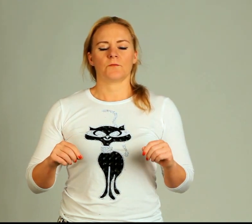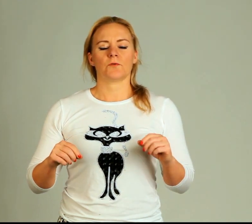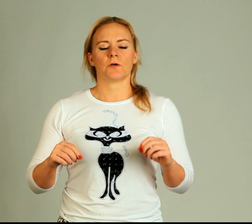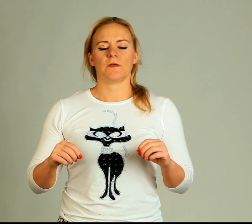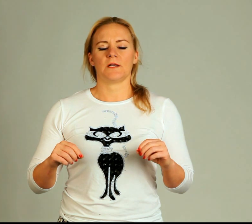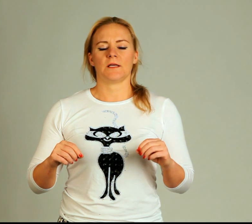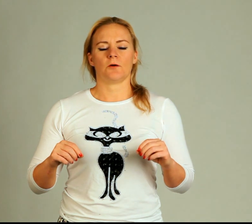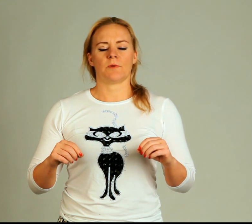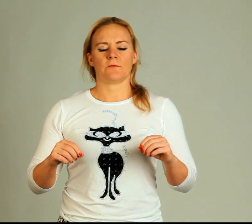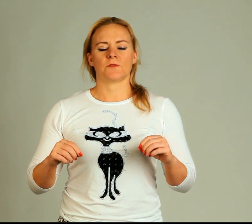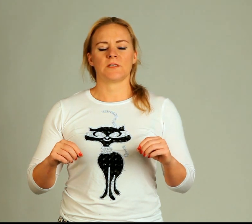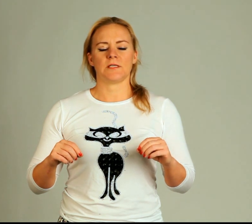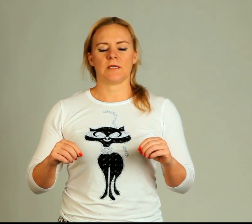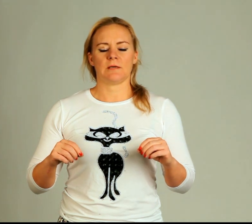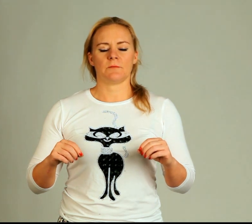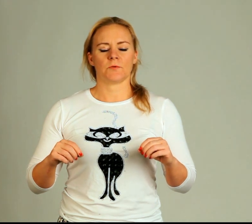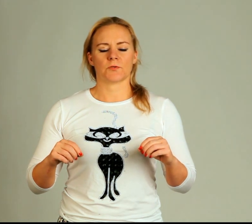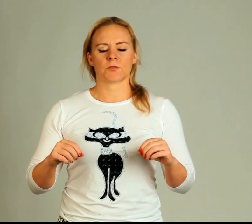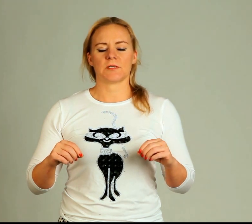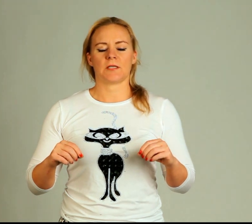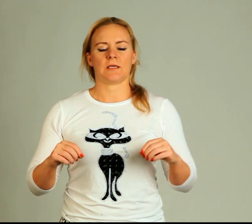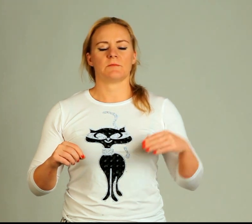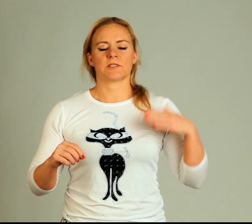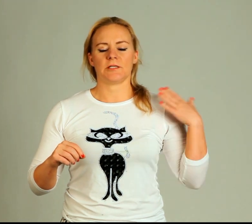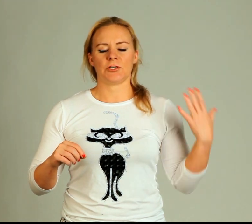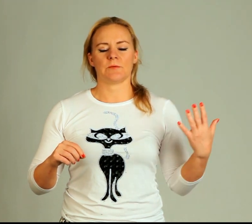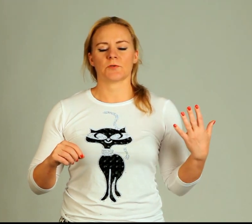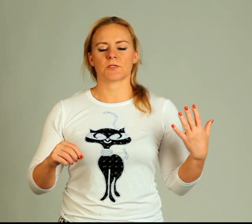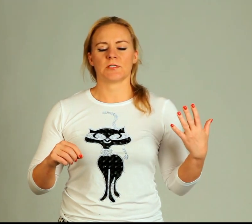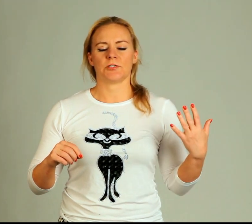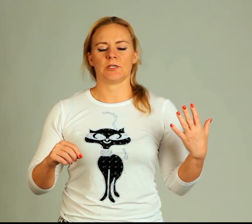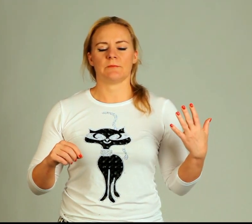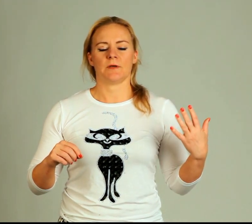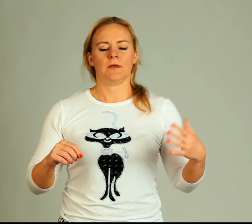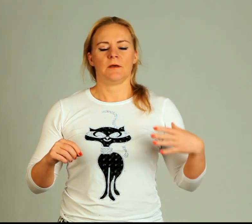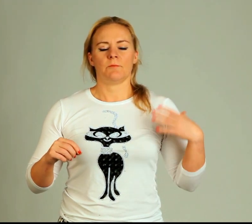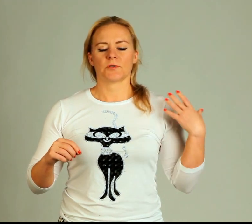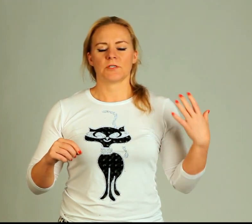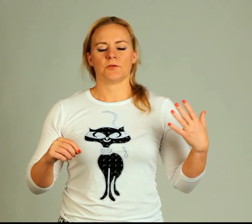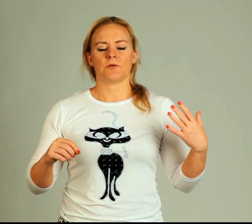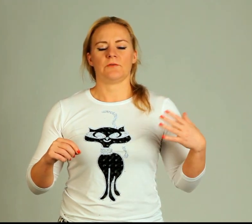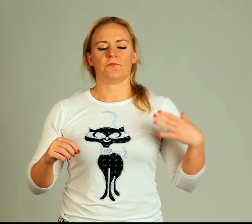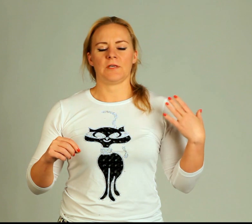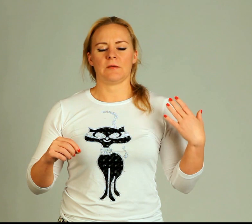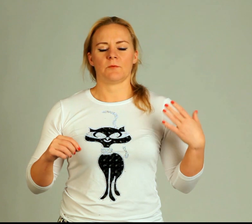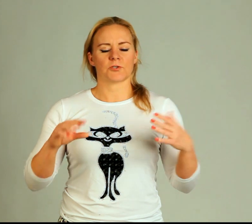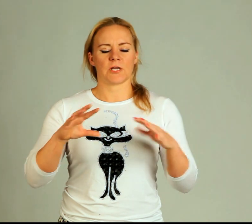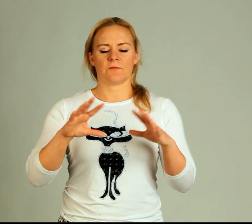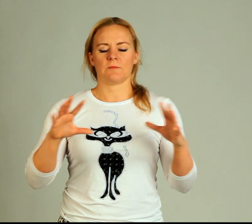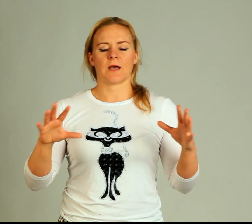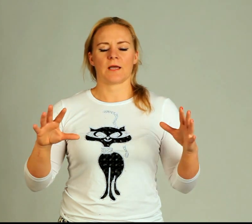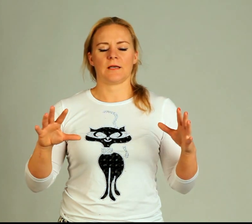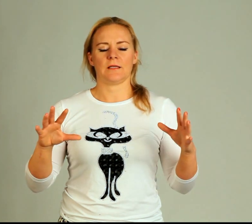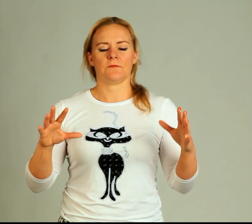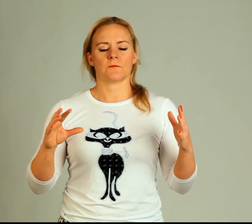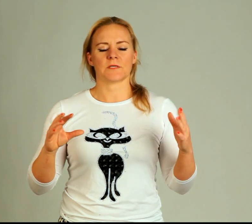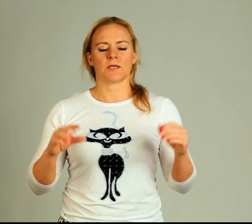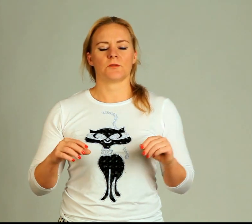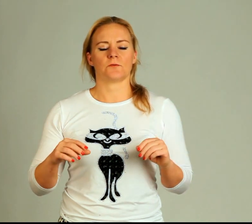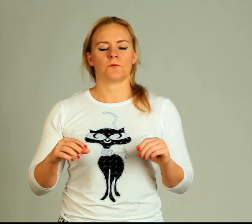V tuto chvíli, kdy opravdu cítím to, co cítím, slyším to, co slyším, procituju, vidím, možná vidím nějaké lidi v tom zážitku,